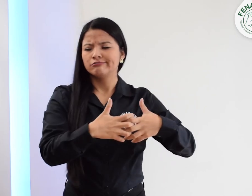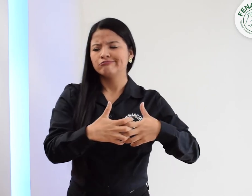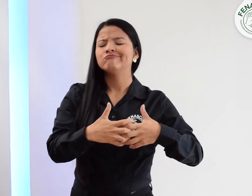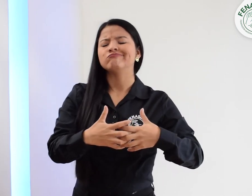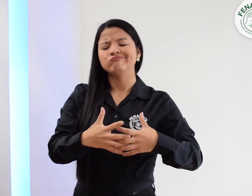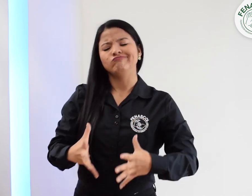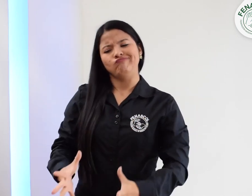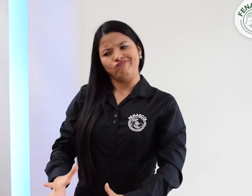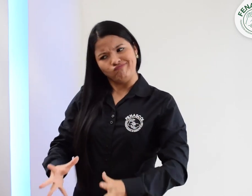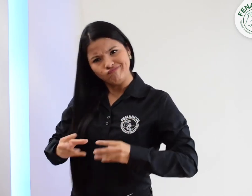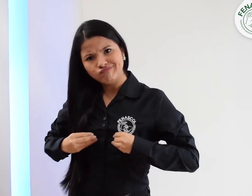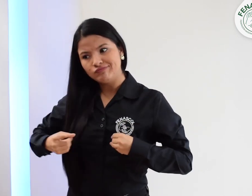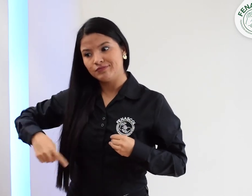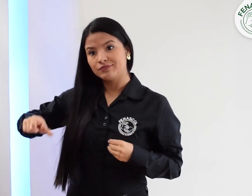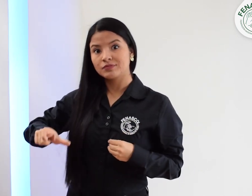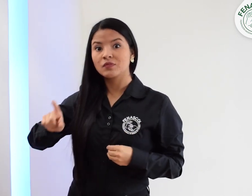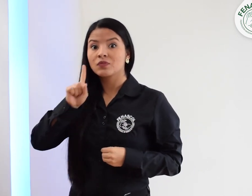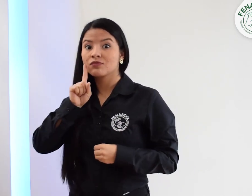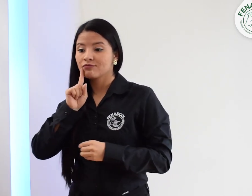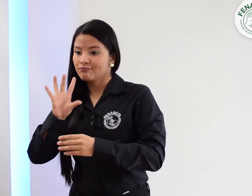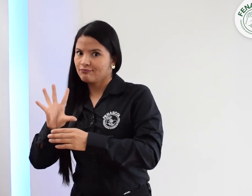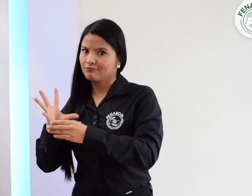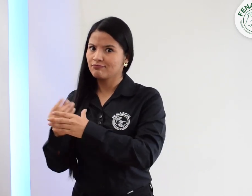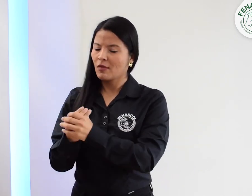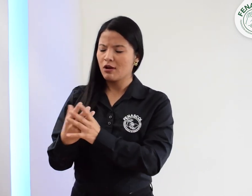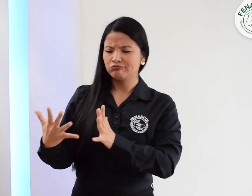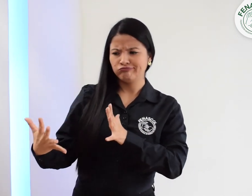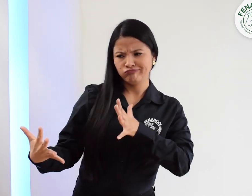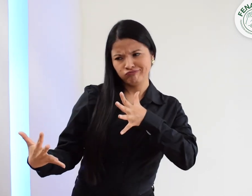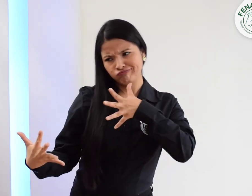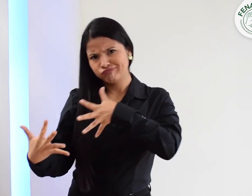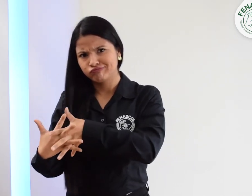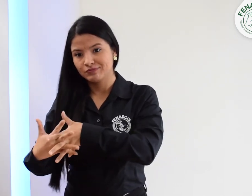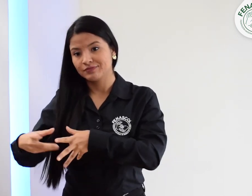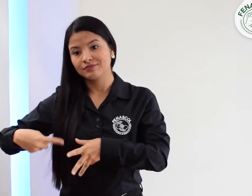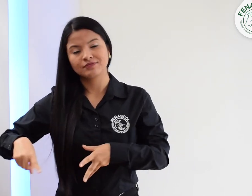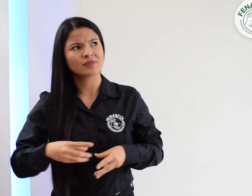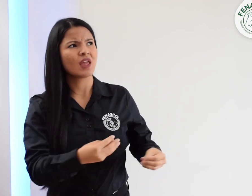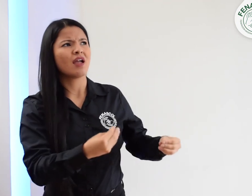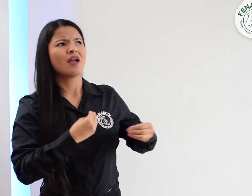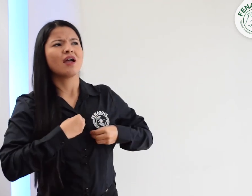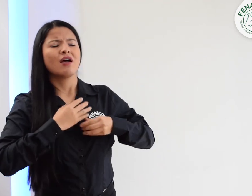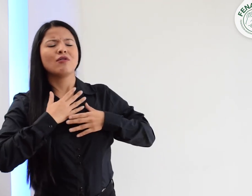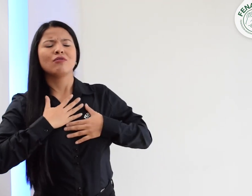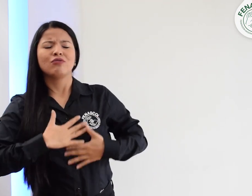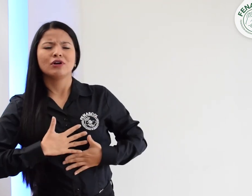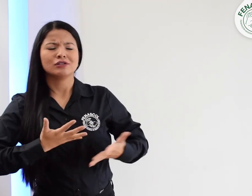realicen los ajustes razonables para las personas sordas y permitan su real inclusión.